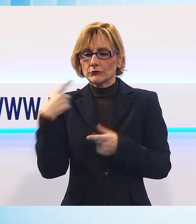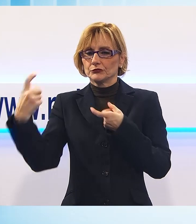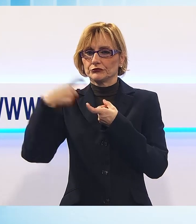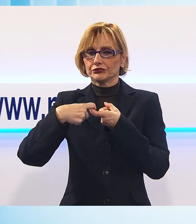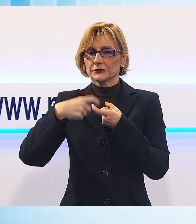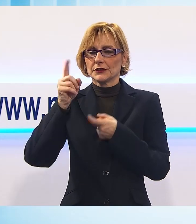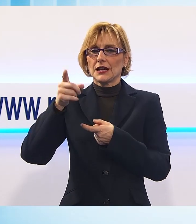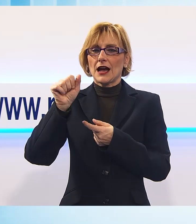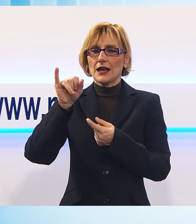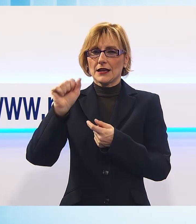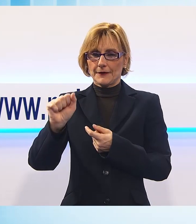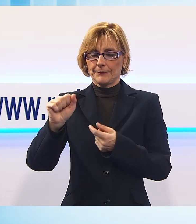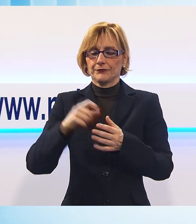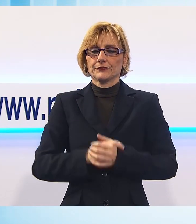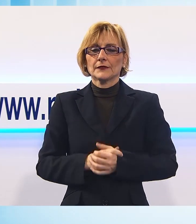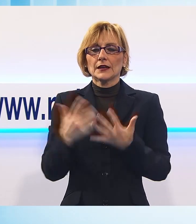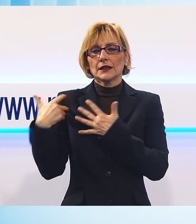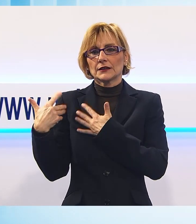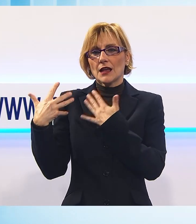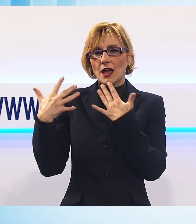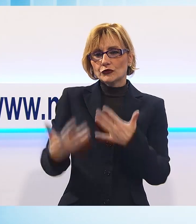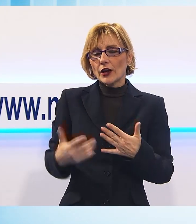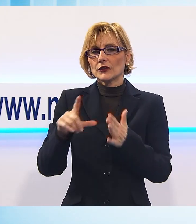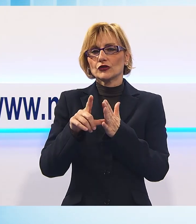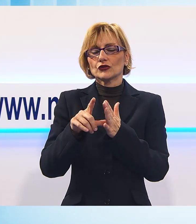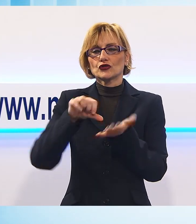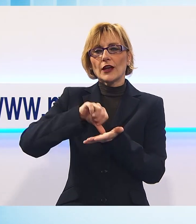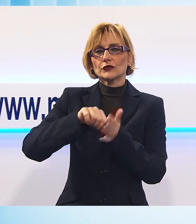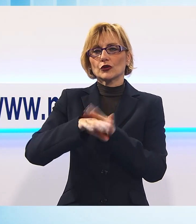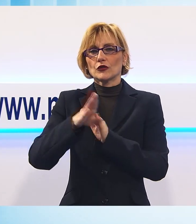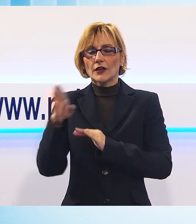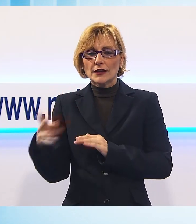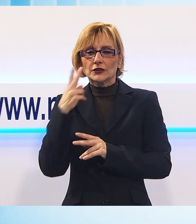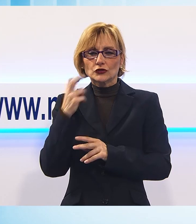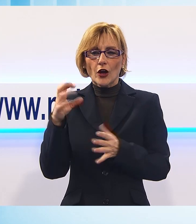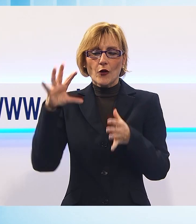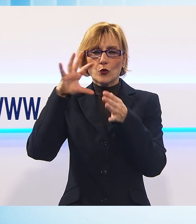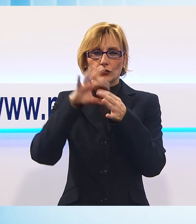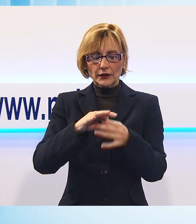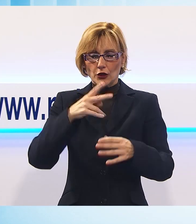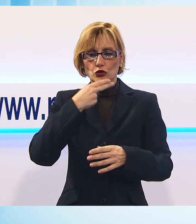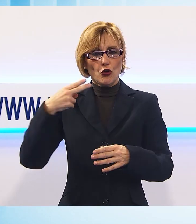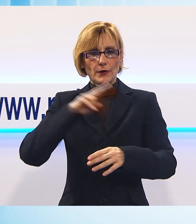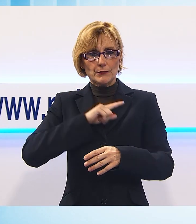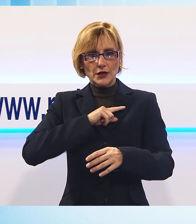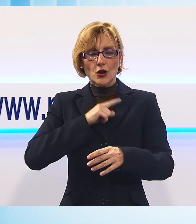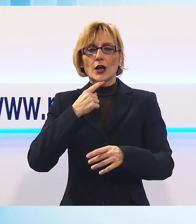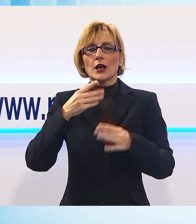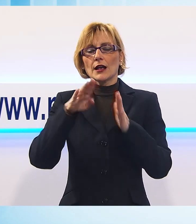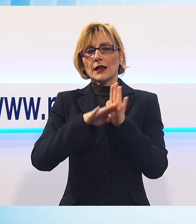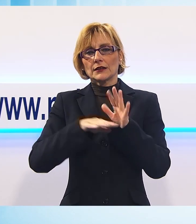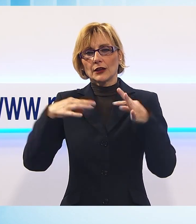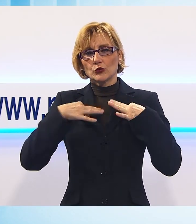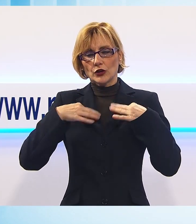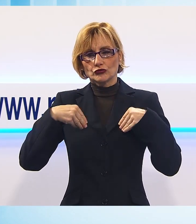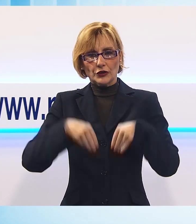Dopo dieci anni il centrodestra ritrova l'unità sul mio nome, su una candidatura civica. Sappiamo che questa impresa è difficile,